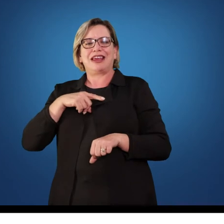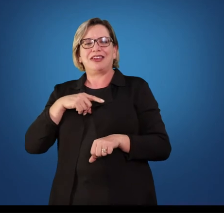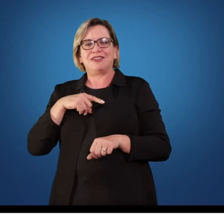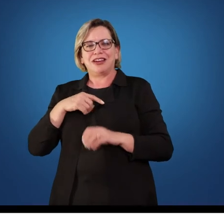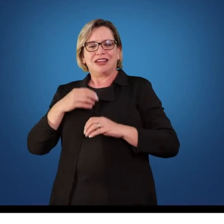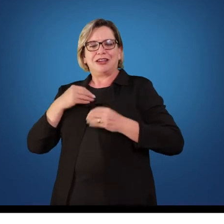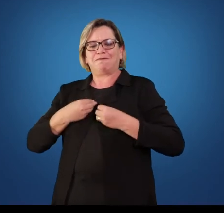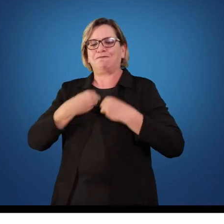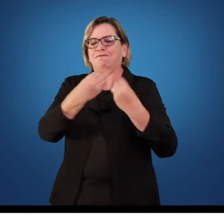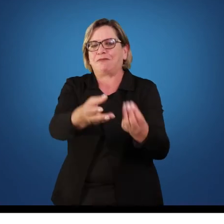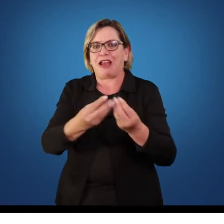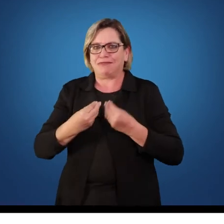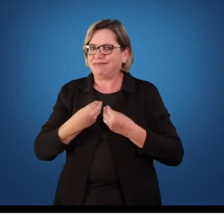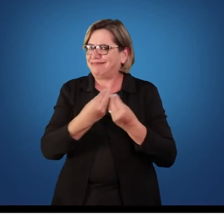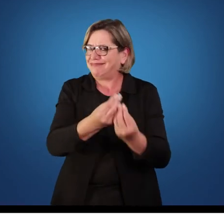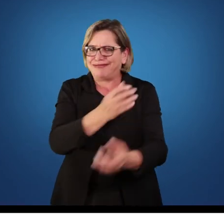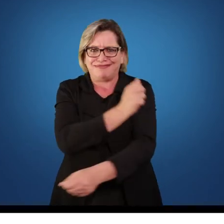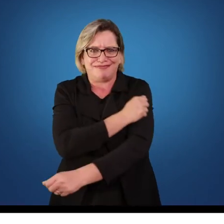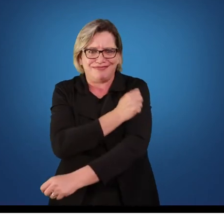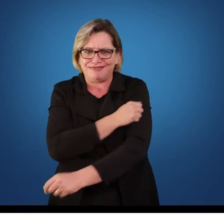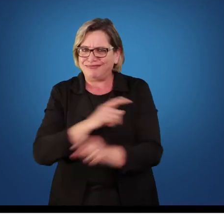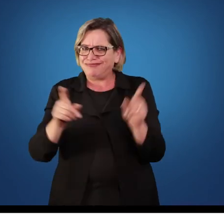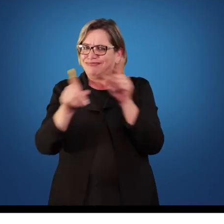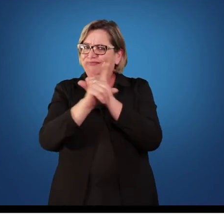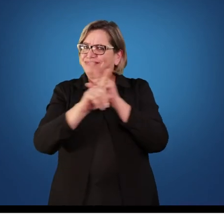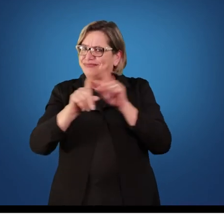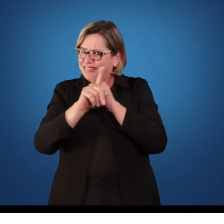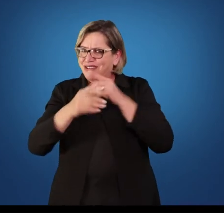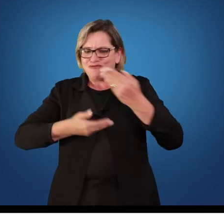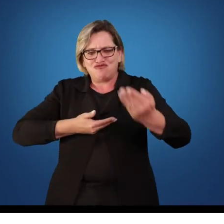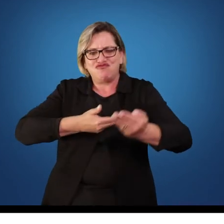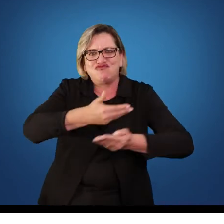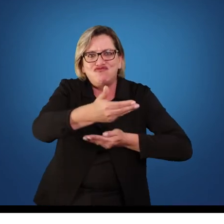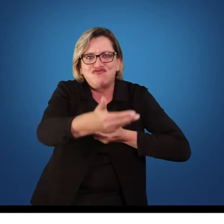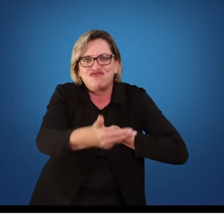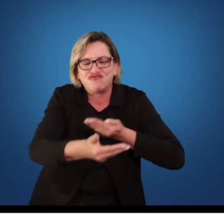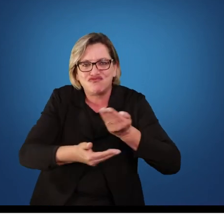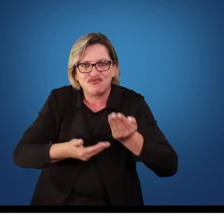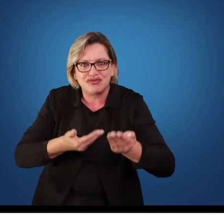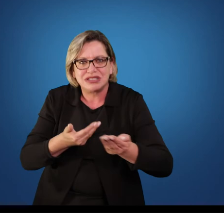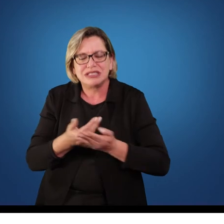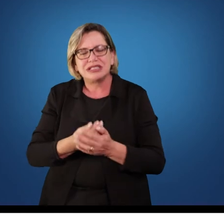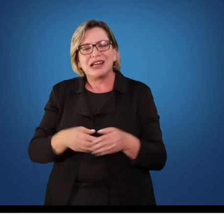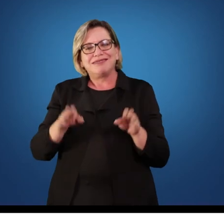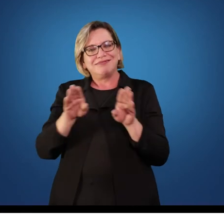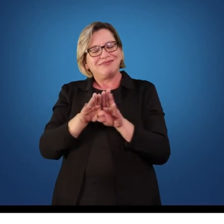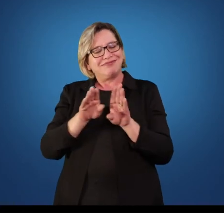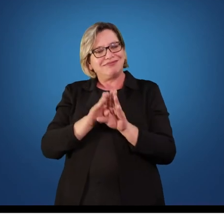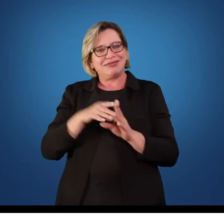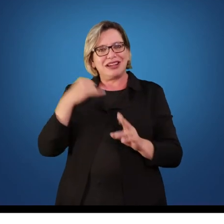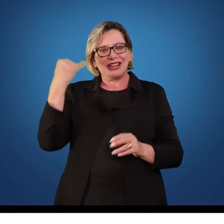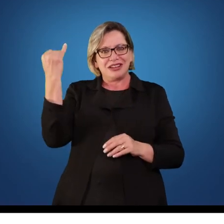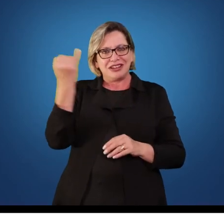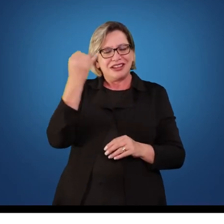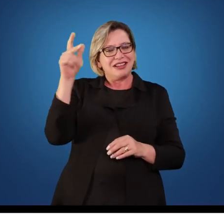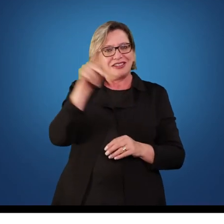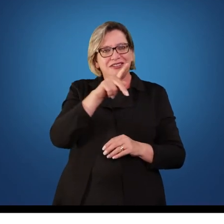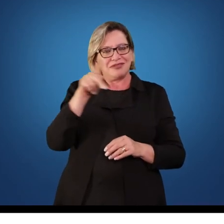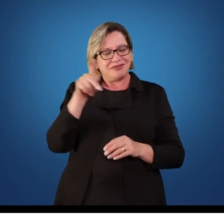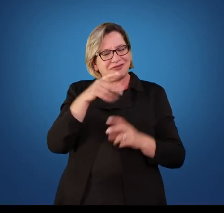o conhecimento, professor. Aí outro ponto que foi destacado na sua fala, professor, que a formação do